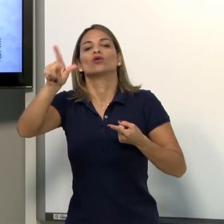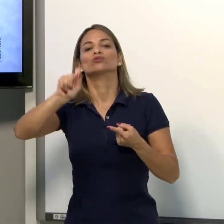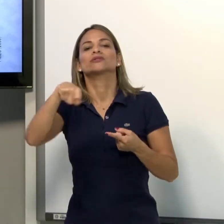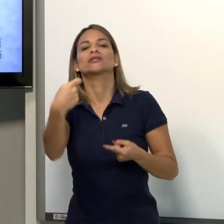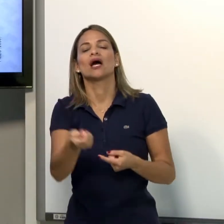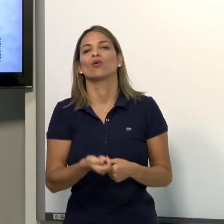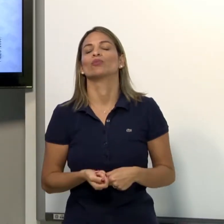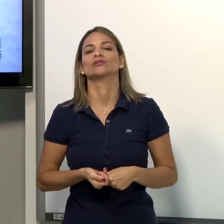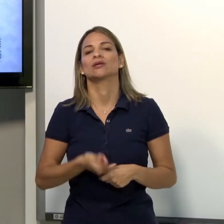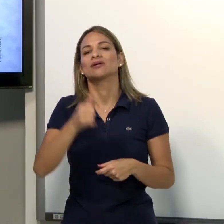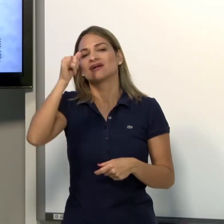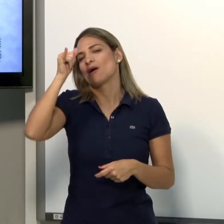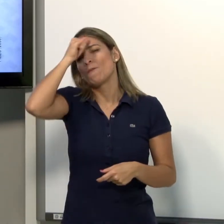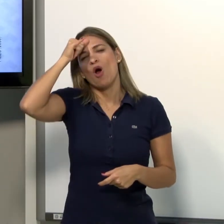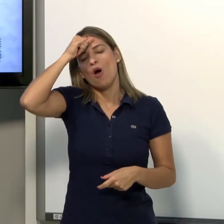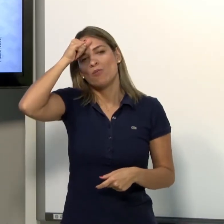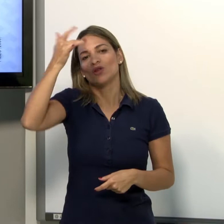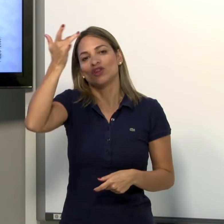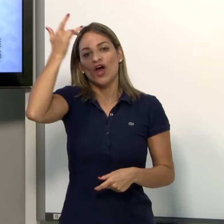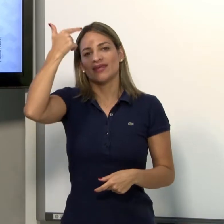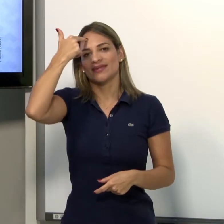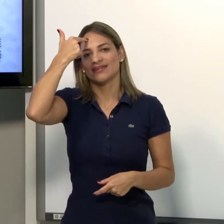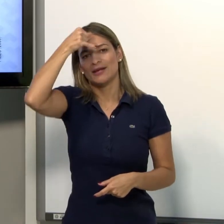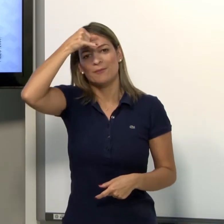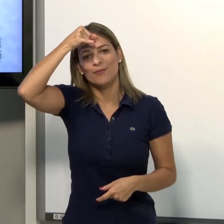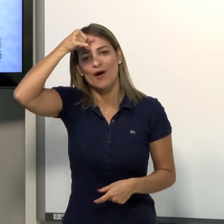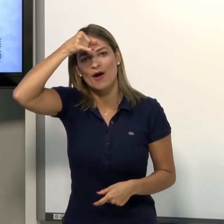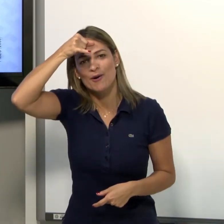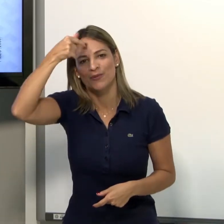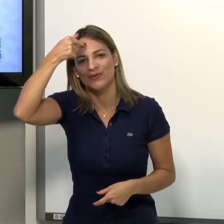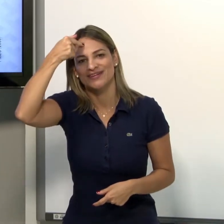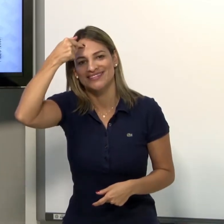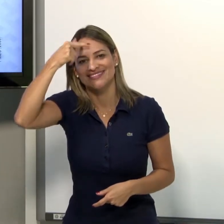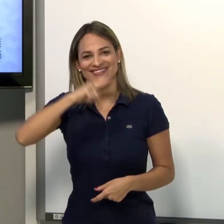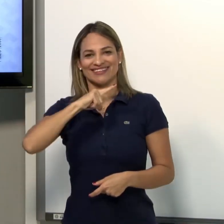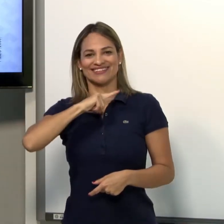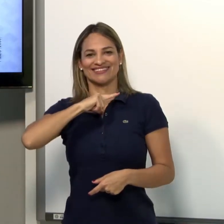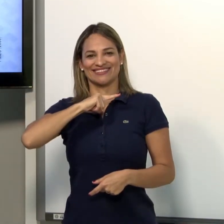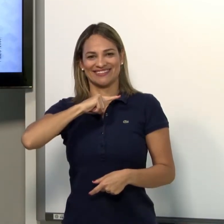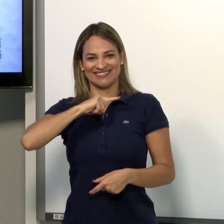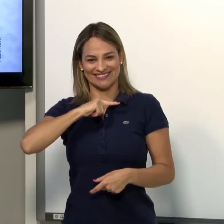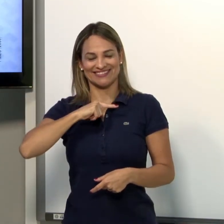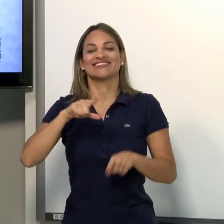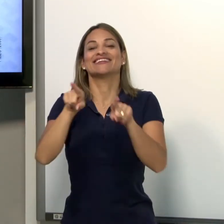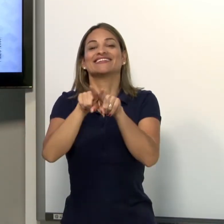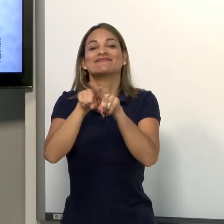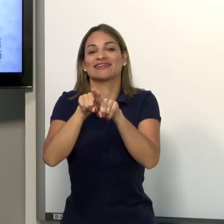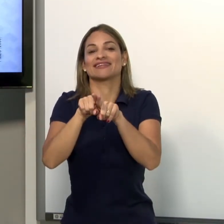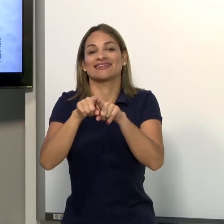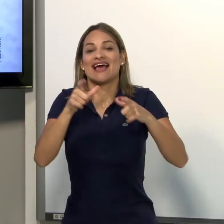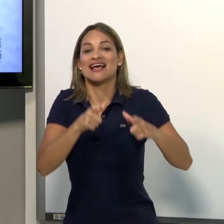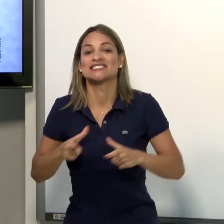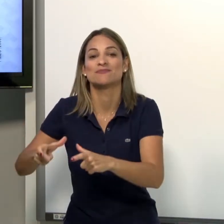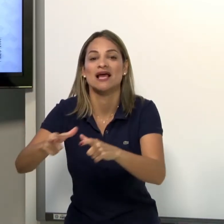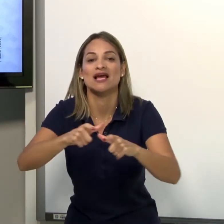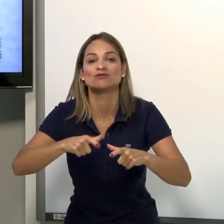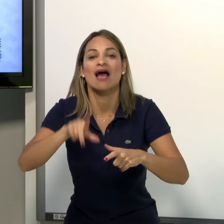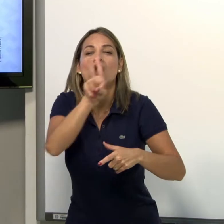Outro sinal, por exemplo, o bobo. Ele toca na testa. Então, tem o toque. E também tem o